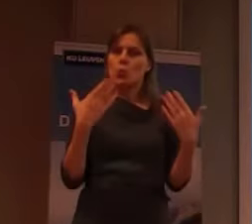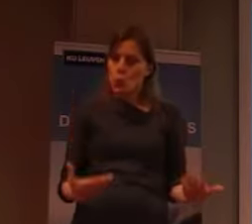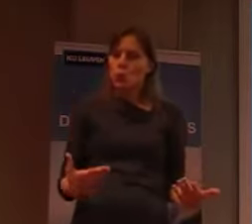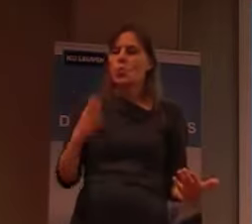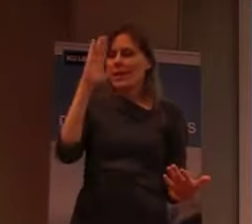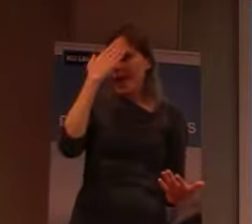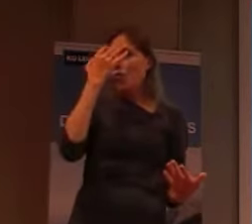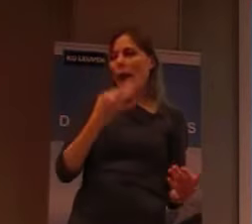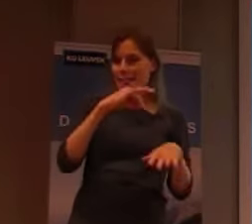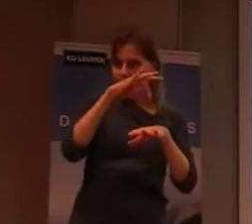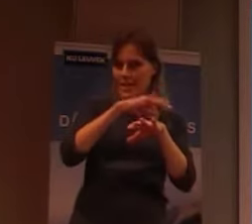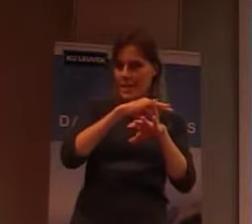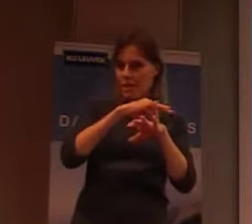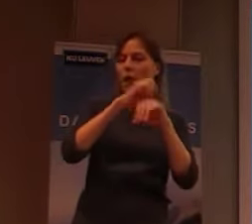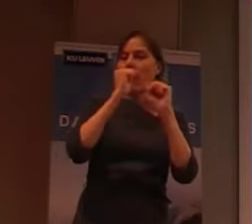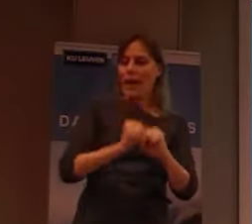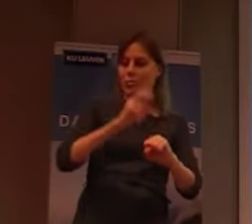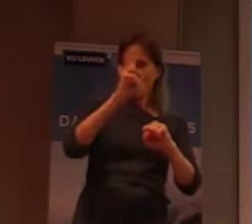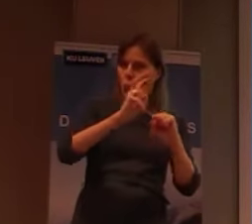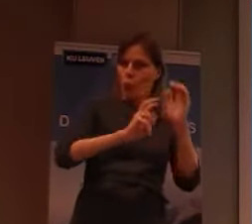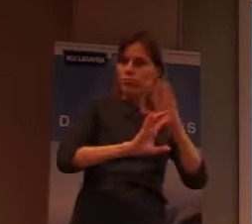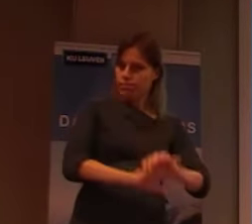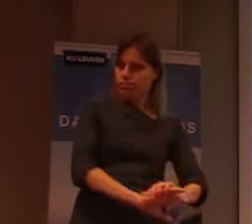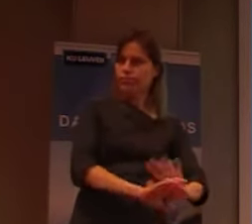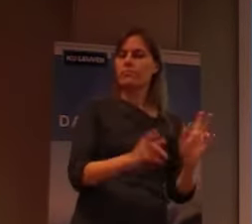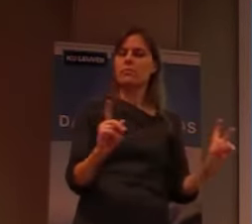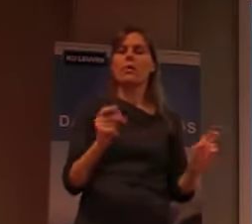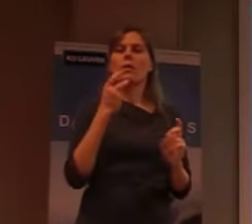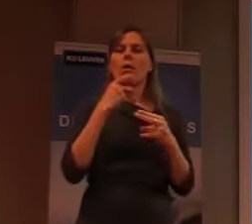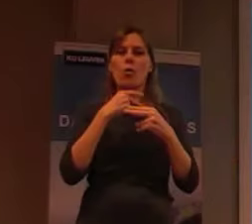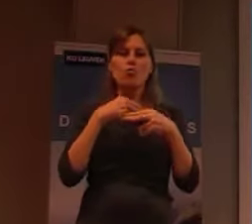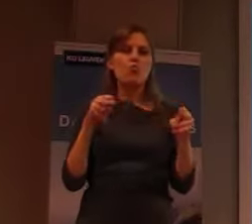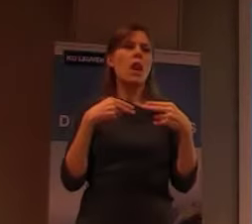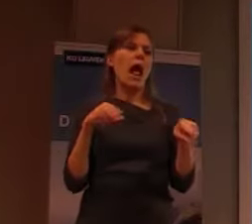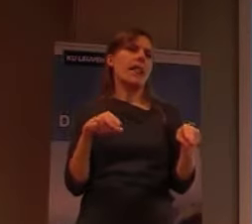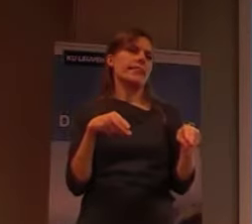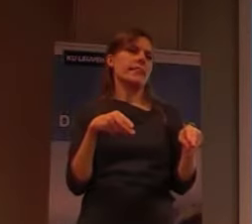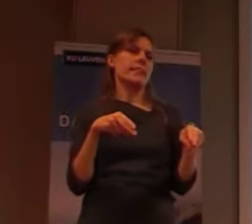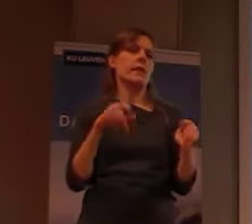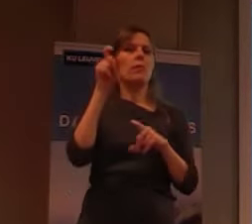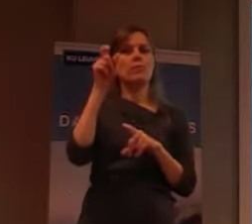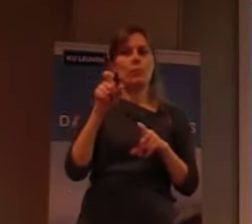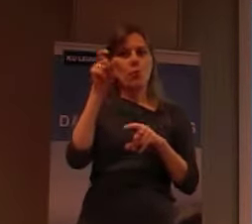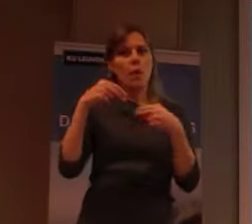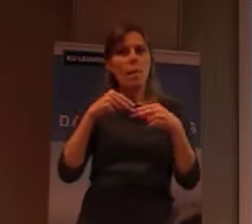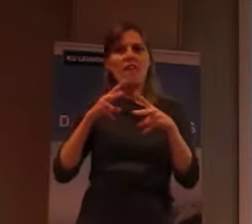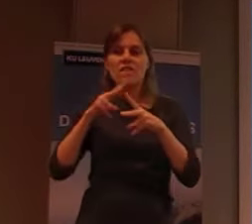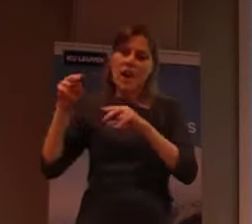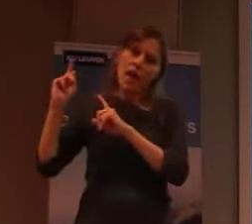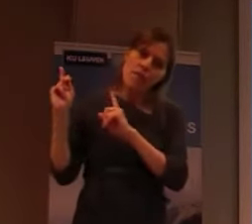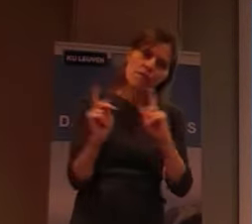goed, en ze is onder controle, dus, we gaan toelaten hier aan mensen, om ergens anders te gaan wonen,